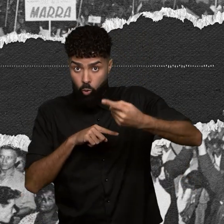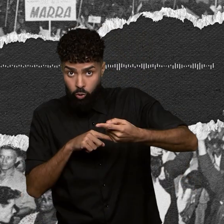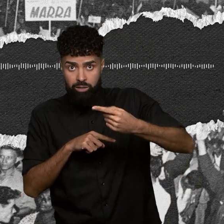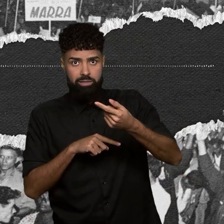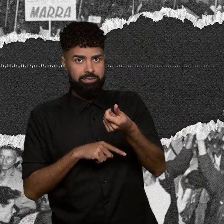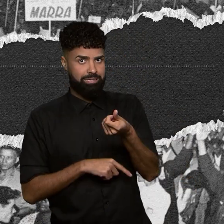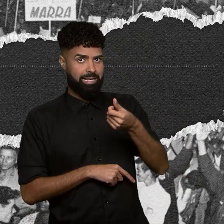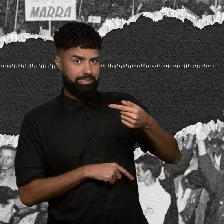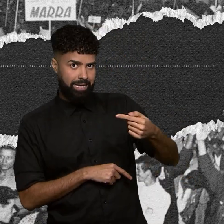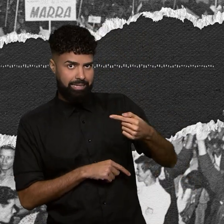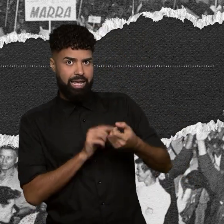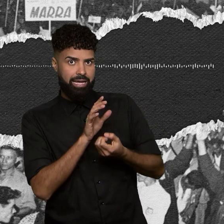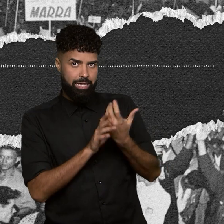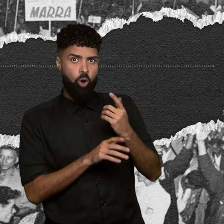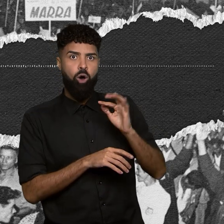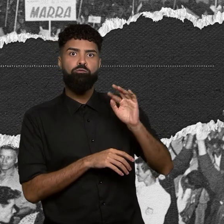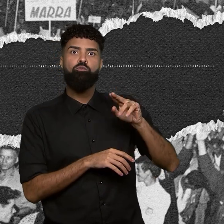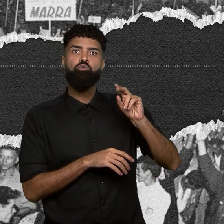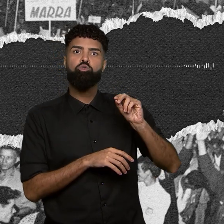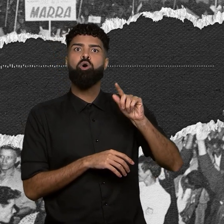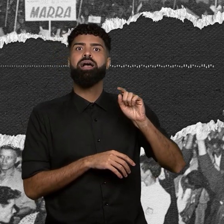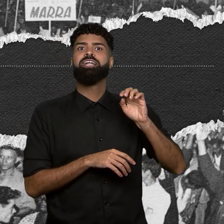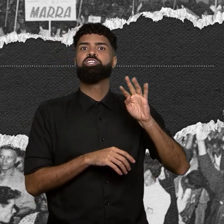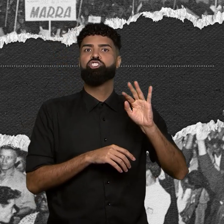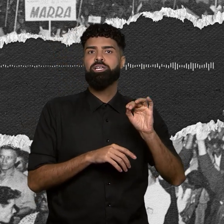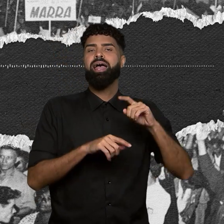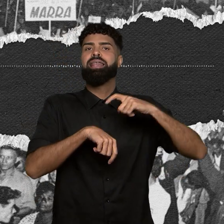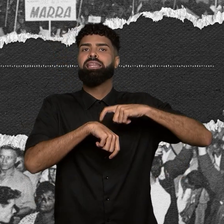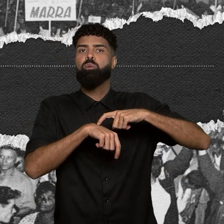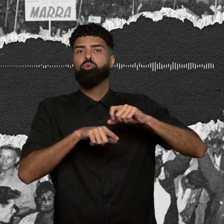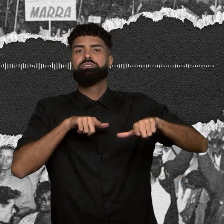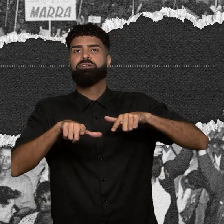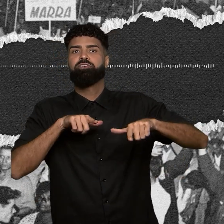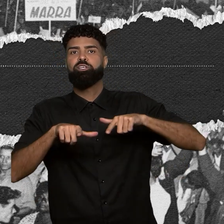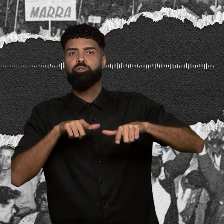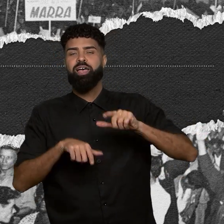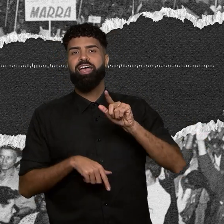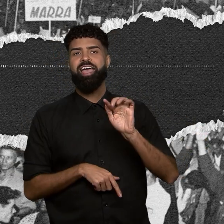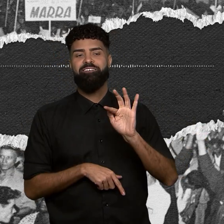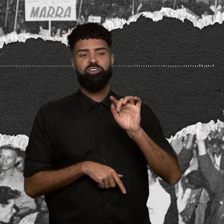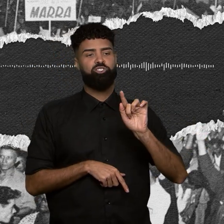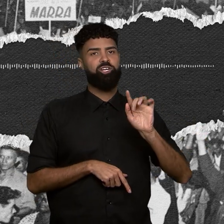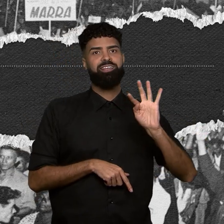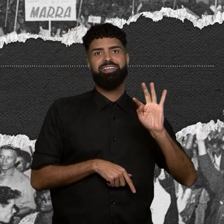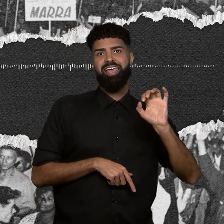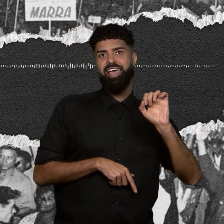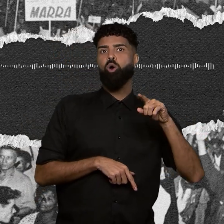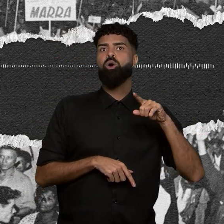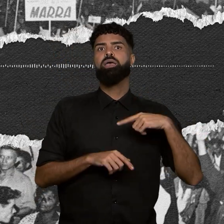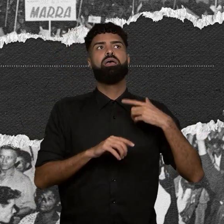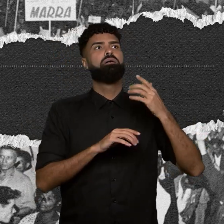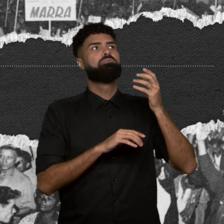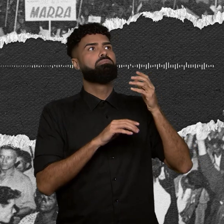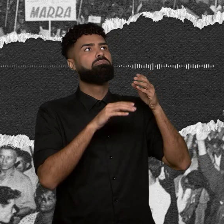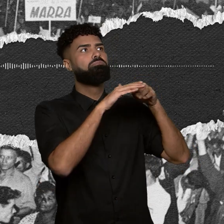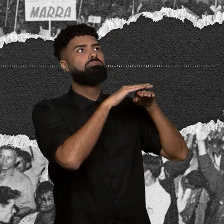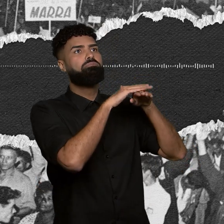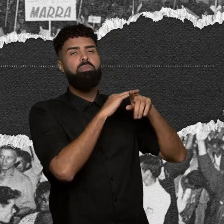criado o Fundo de Garantia por Tempo de Serviço, que vai financiar a habitação popular. Na verdade, era para a baixa classe